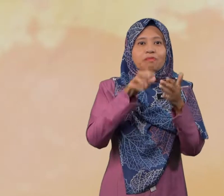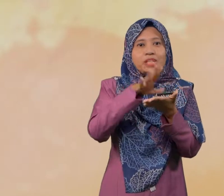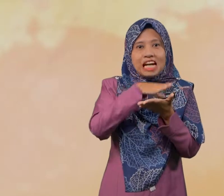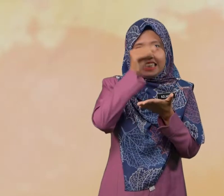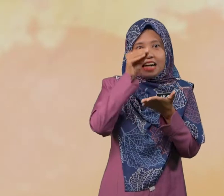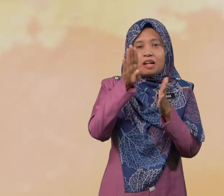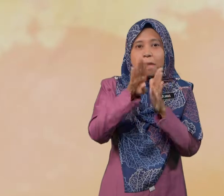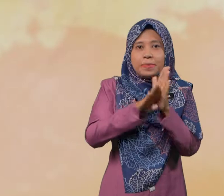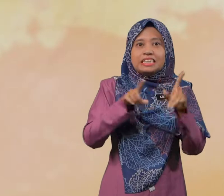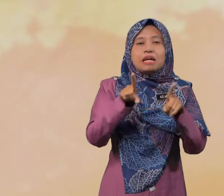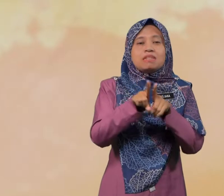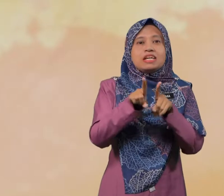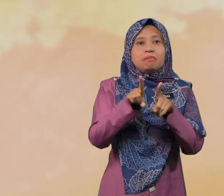belajar bersama-sama